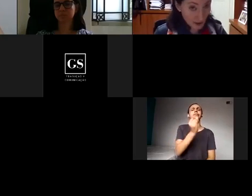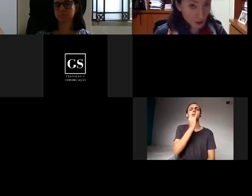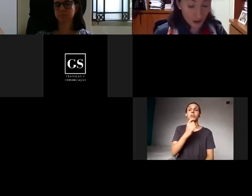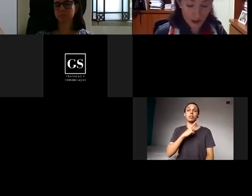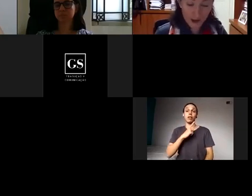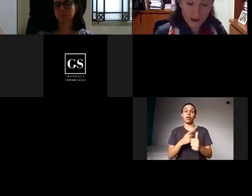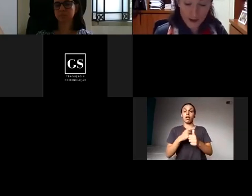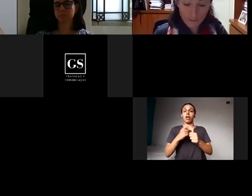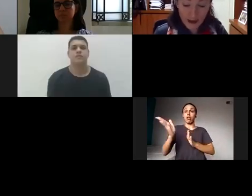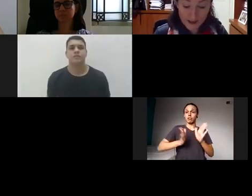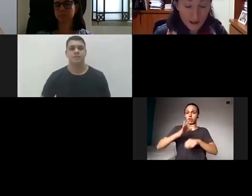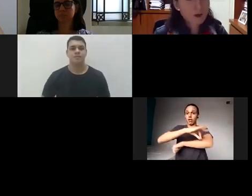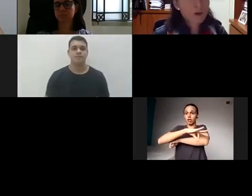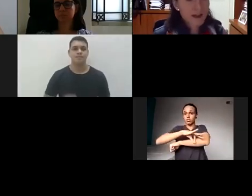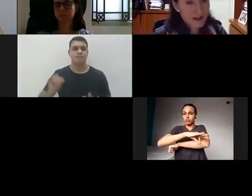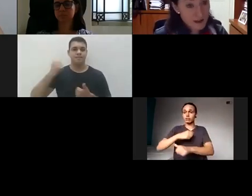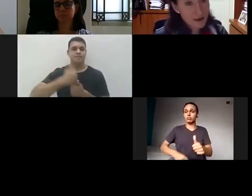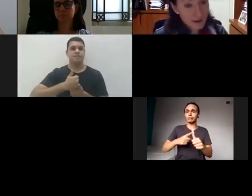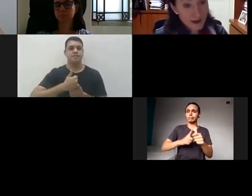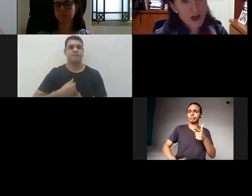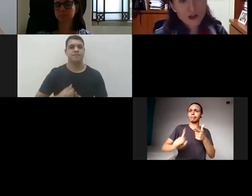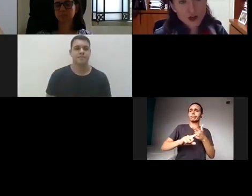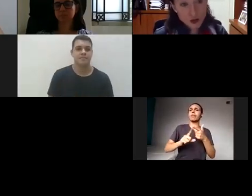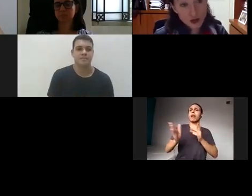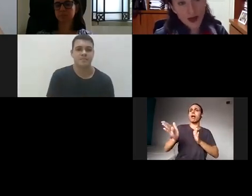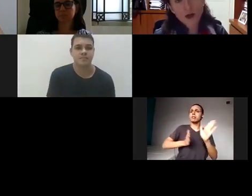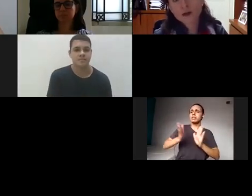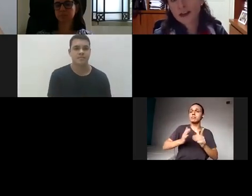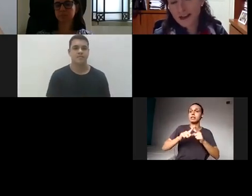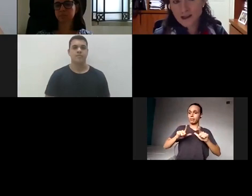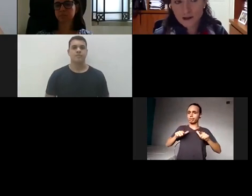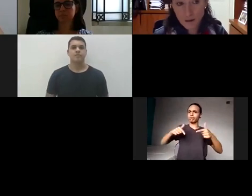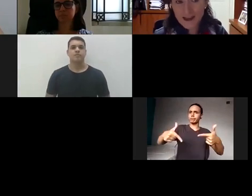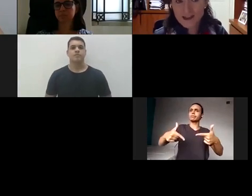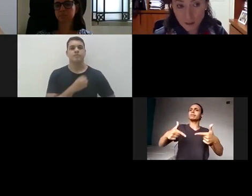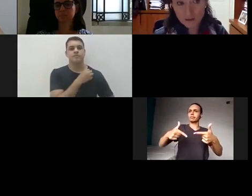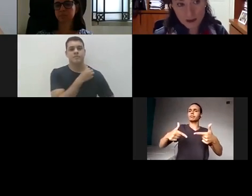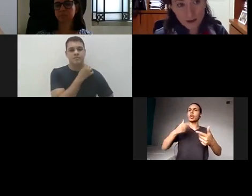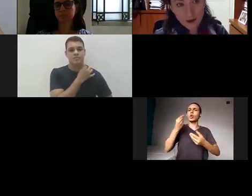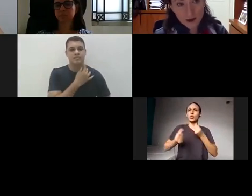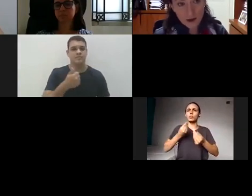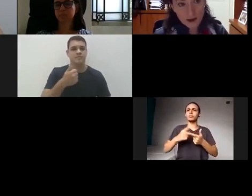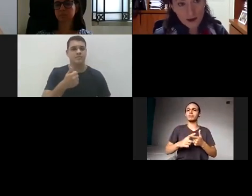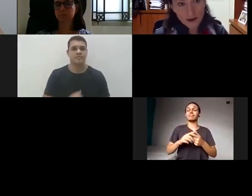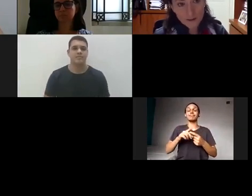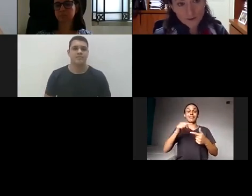arquitetônica, passando pela acessibilidade atitudinal, e essa, para mim,